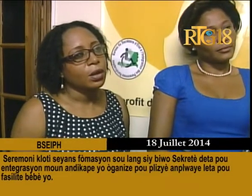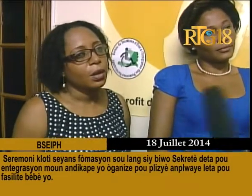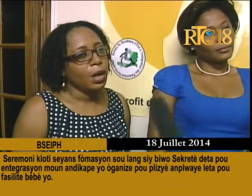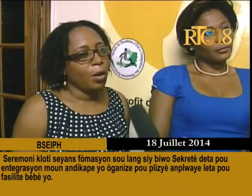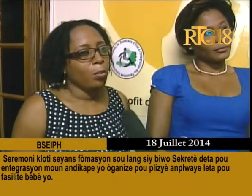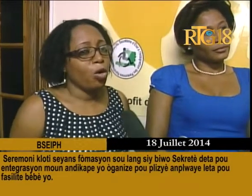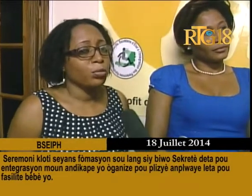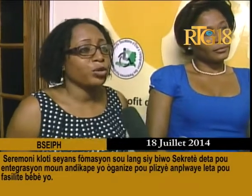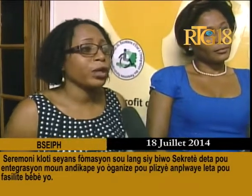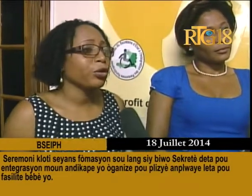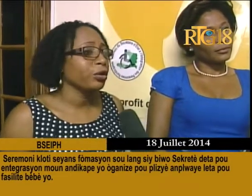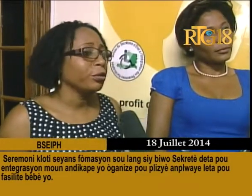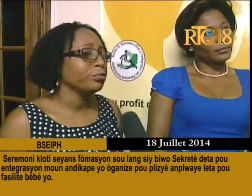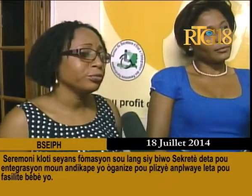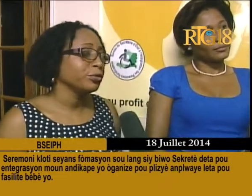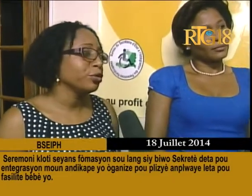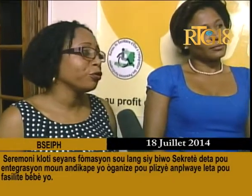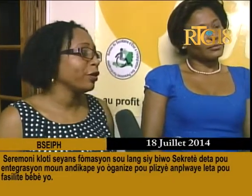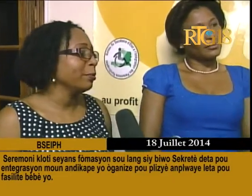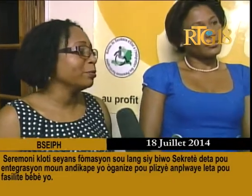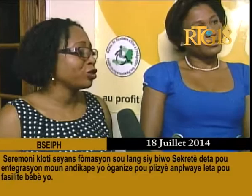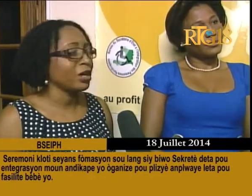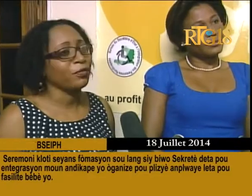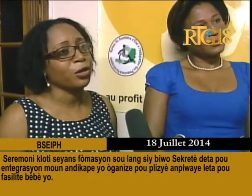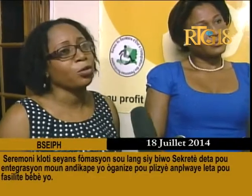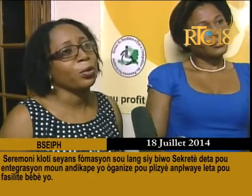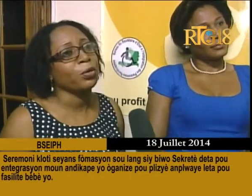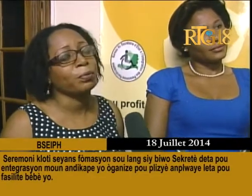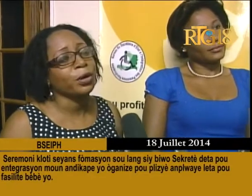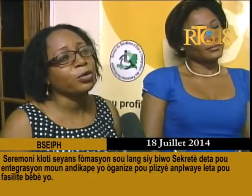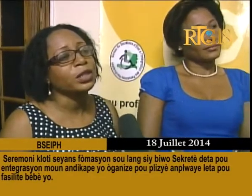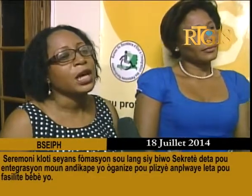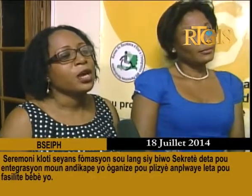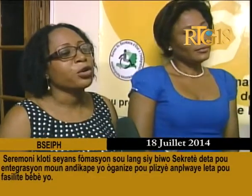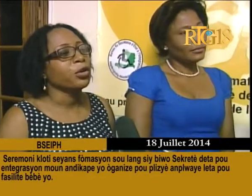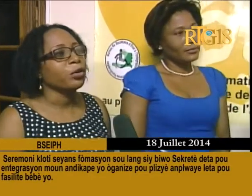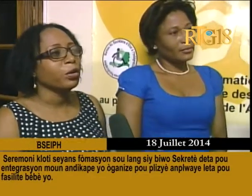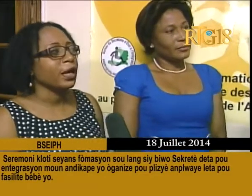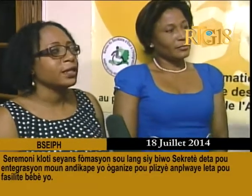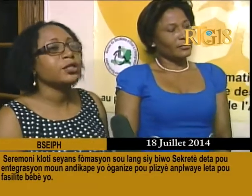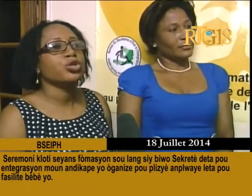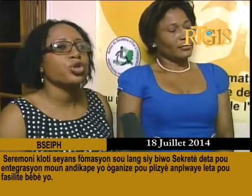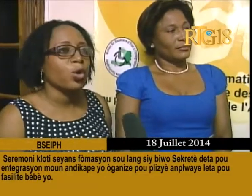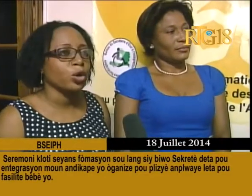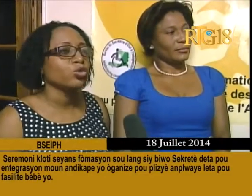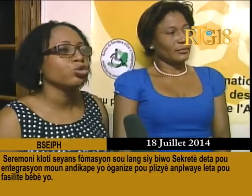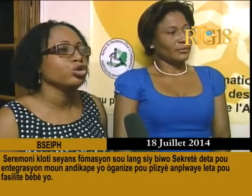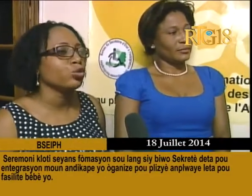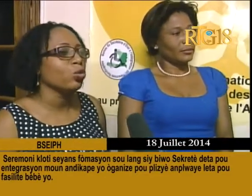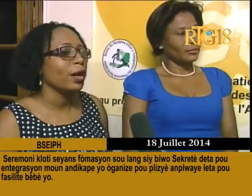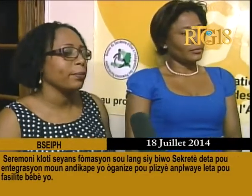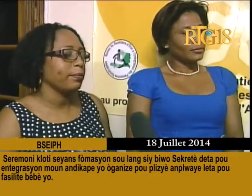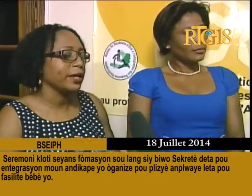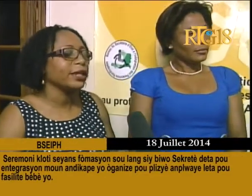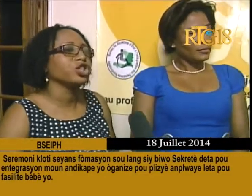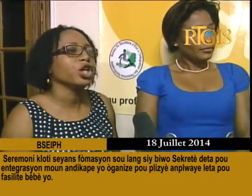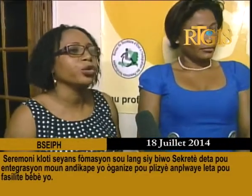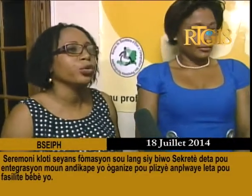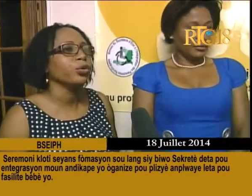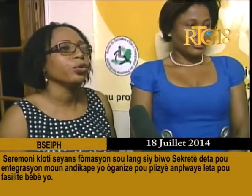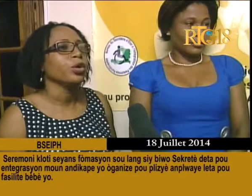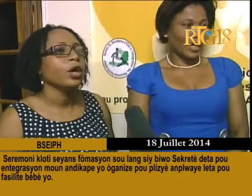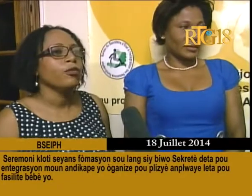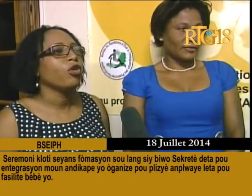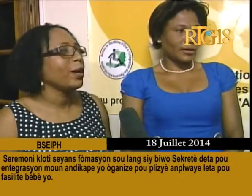pronseye? Bon, mwen sote ke, yo fè, men jen avèk nou, par kont, ke, institusyon an toujou, mette